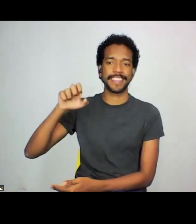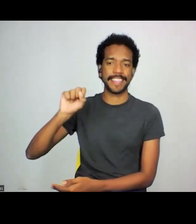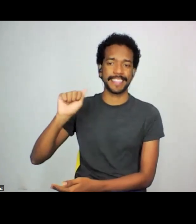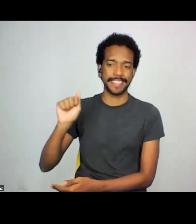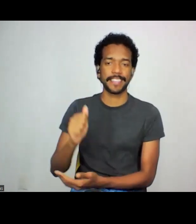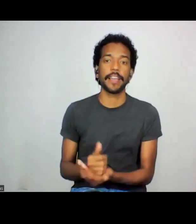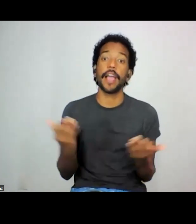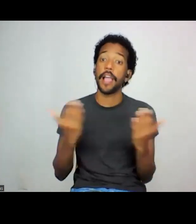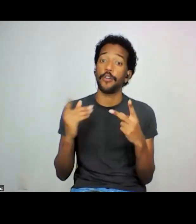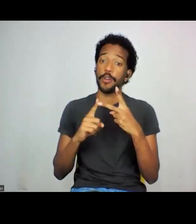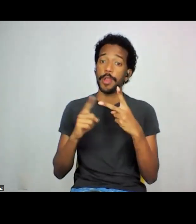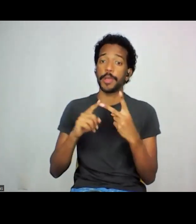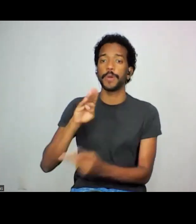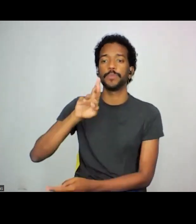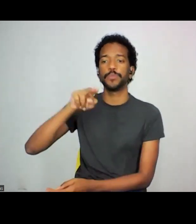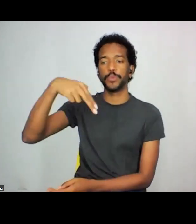Para Bruno, por gentileza.